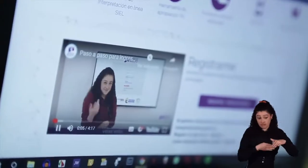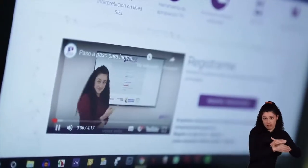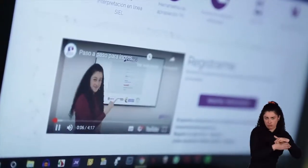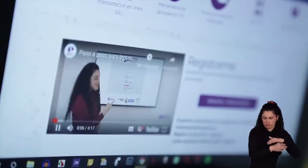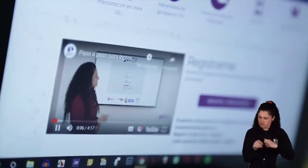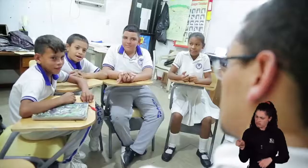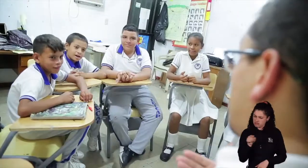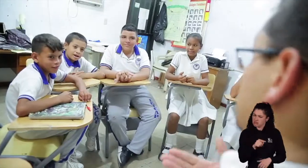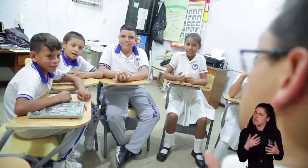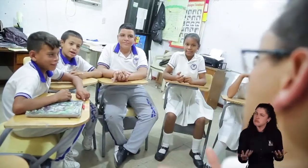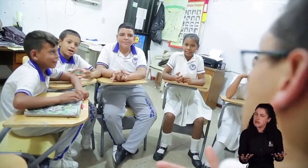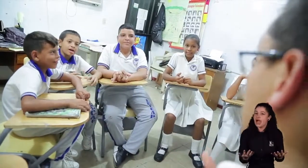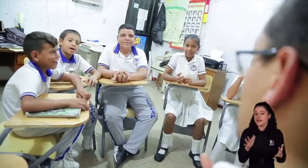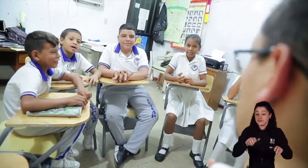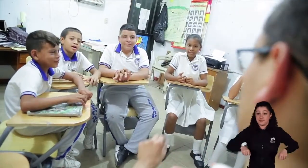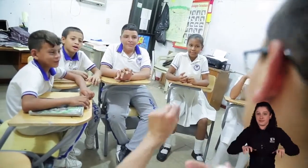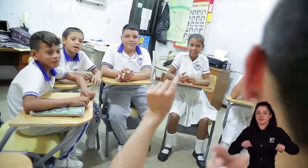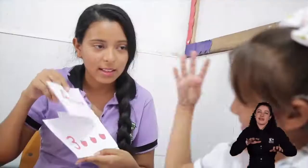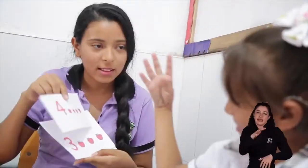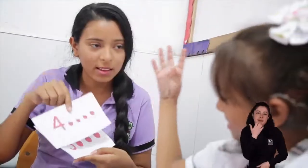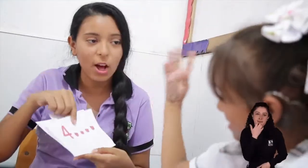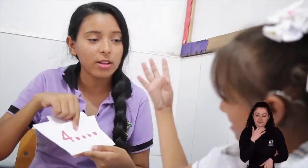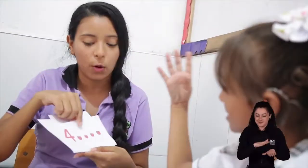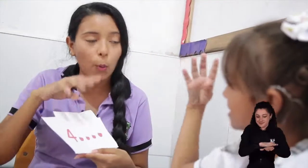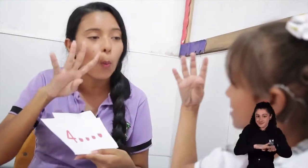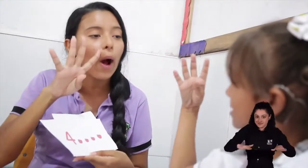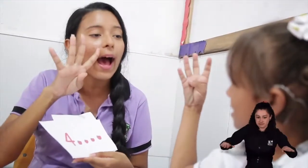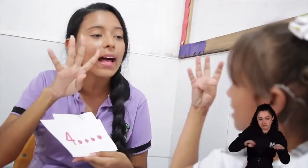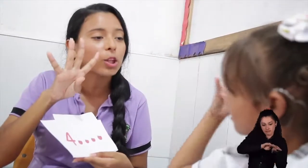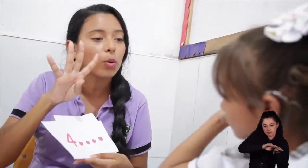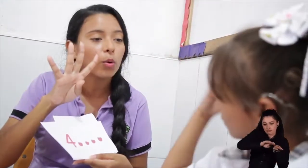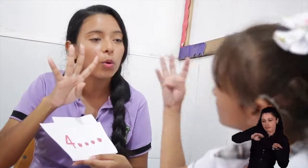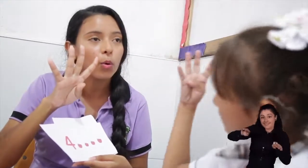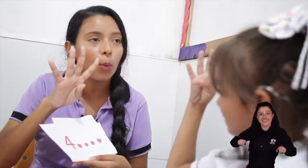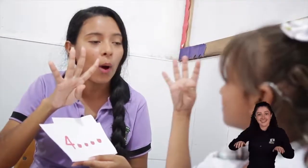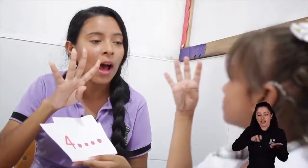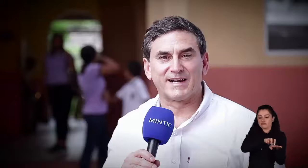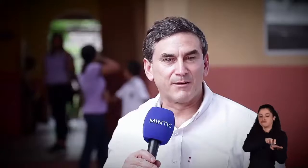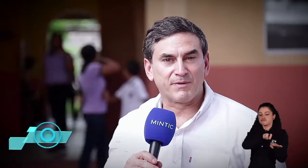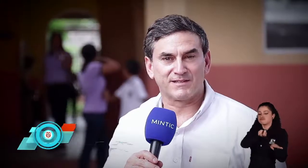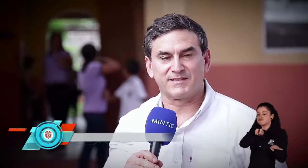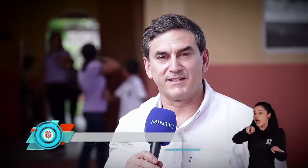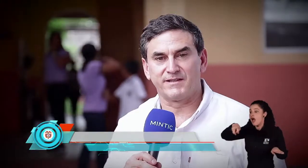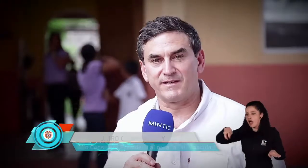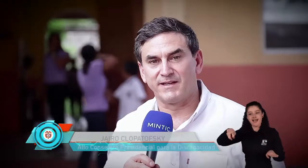discapacidad y cuando hablamos de accesibilidad, pues estamos siendo no solamente las rampas y